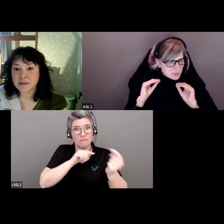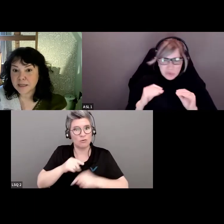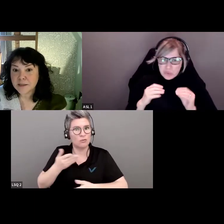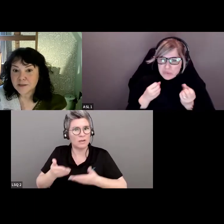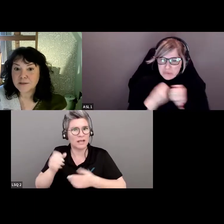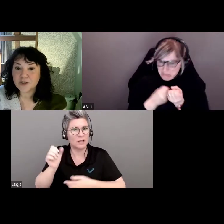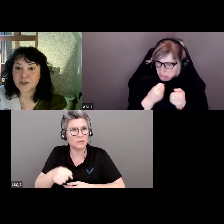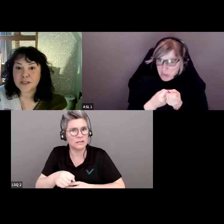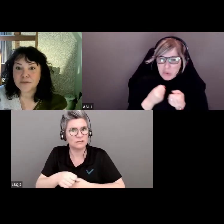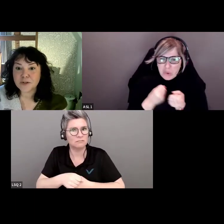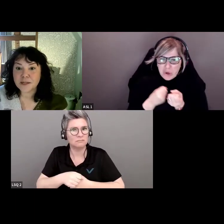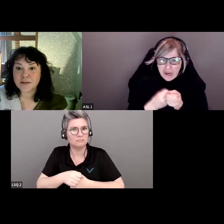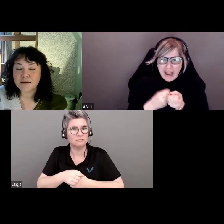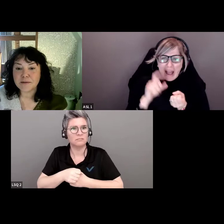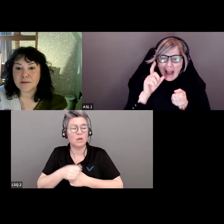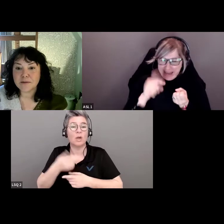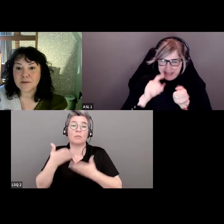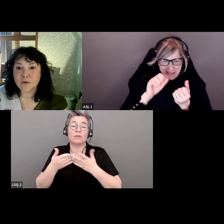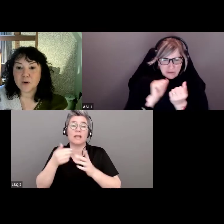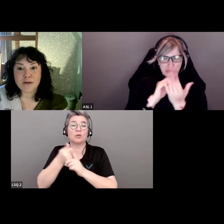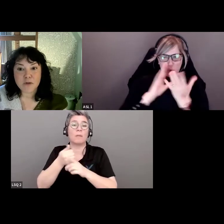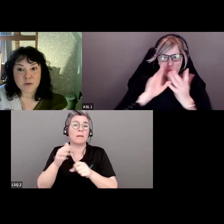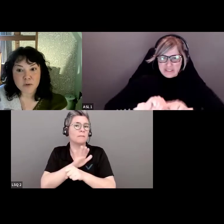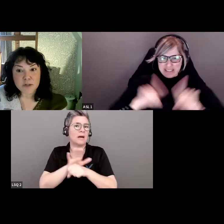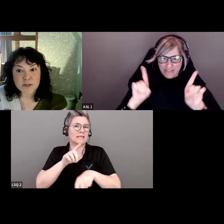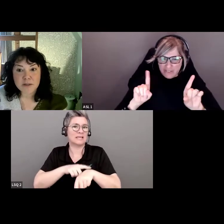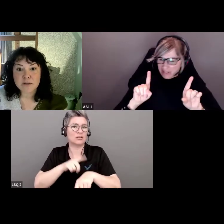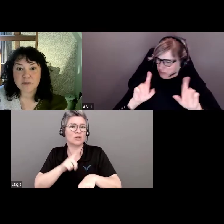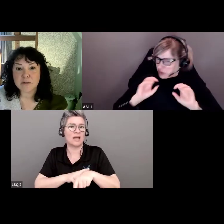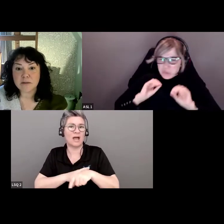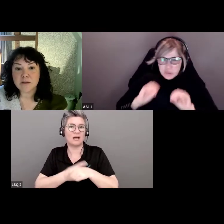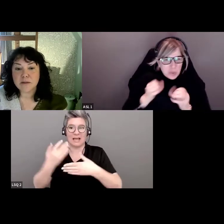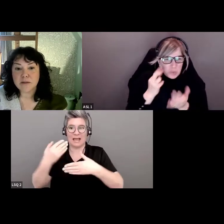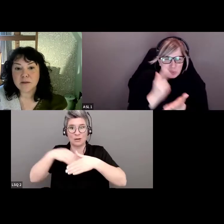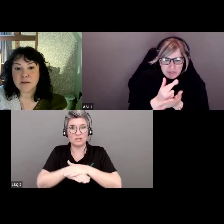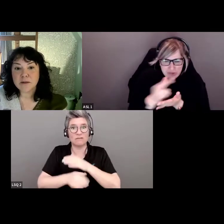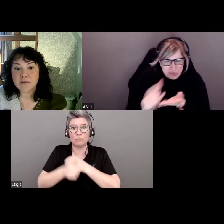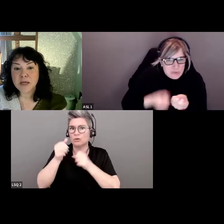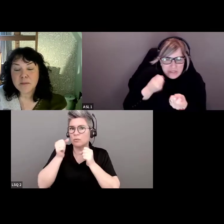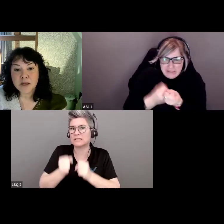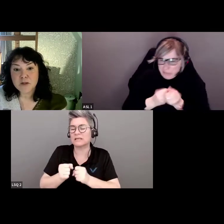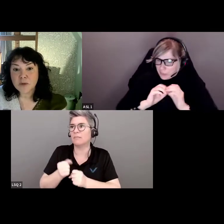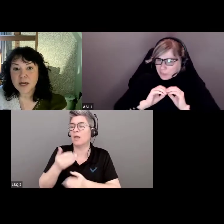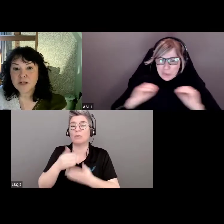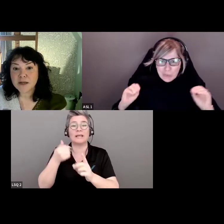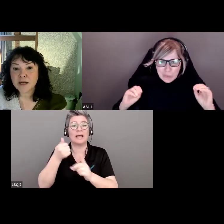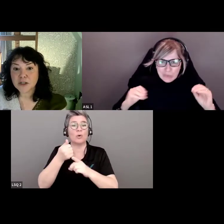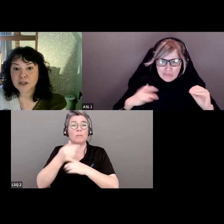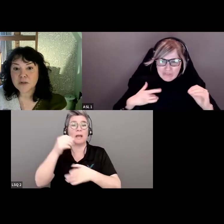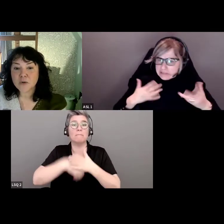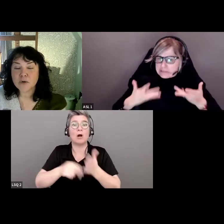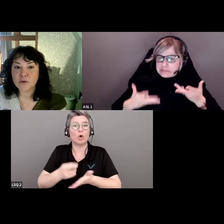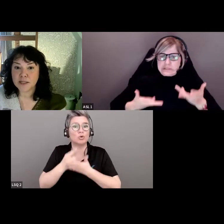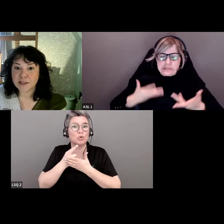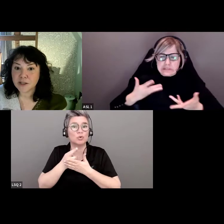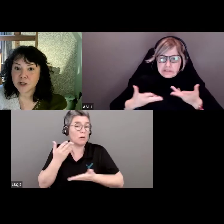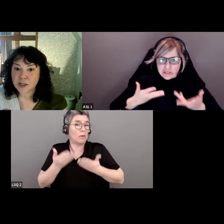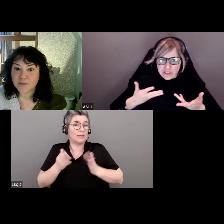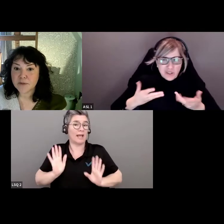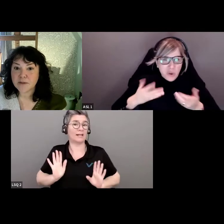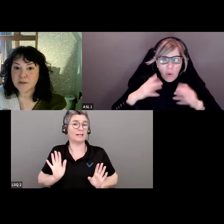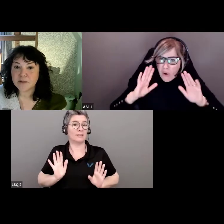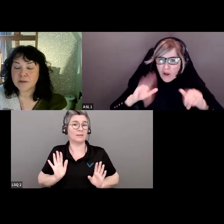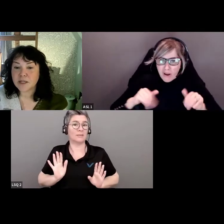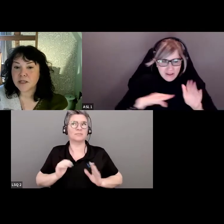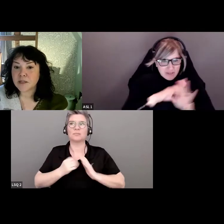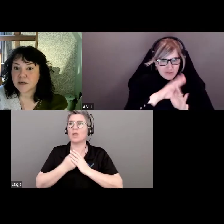que vous n'avez pas assez de temps pour essayer d'être aussi inclusif que possible. Peut-être que vous manquez de ressources. Peut